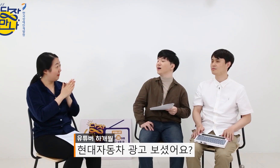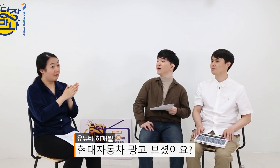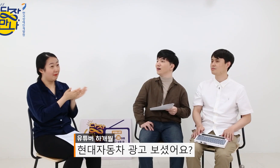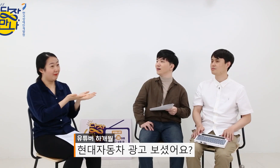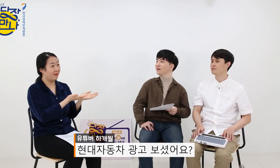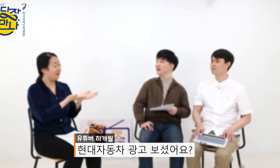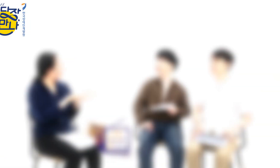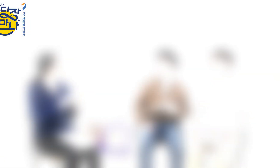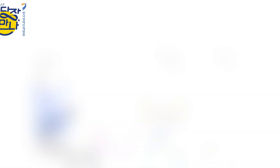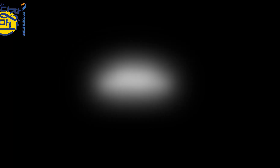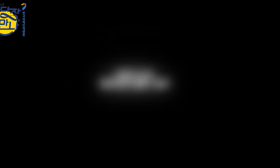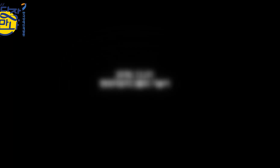광고 보셨어요?